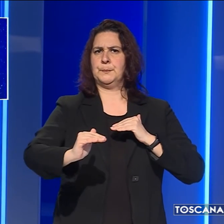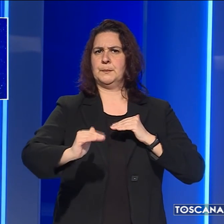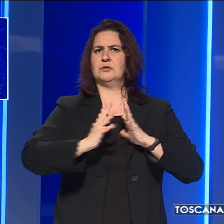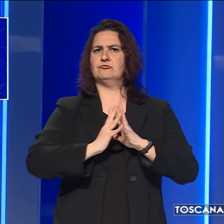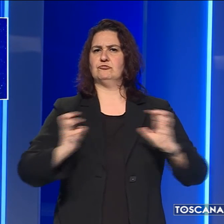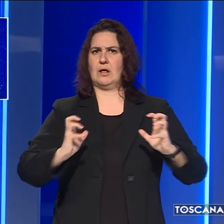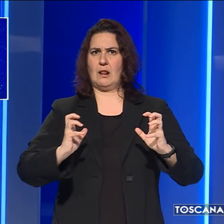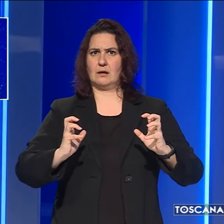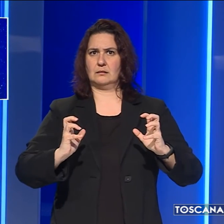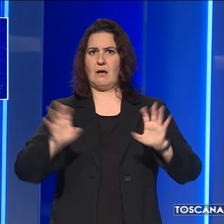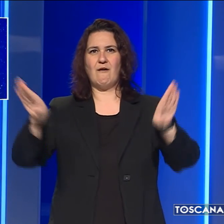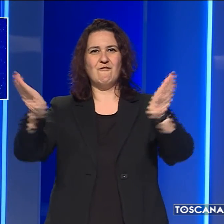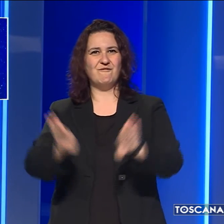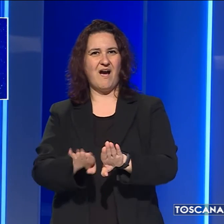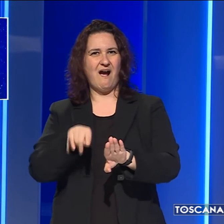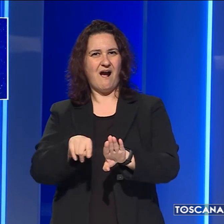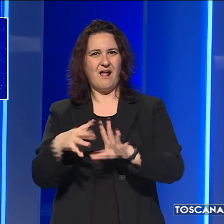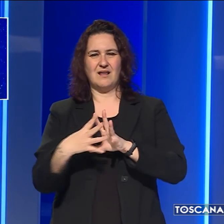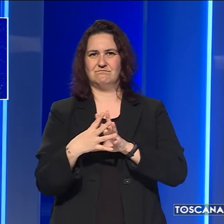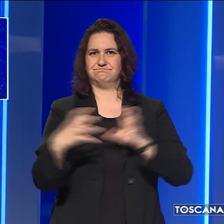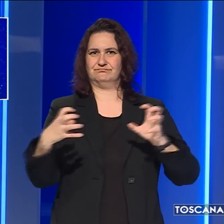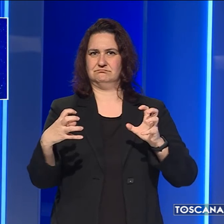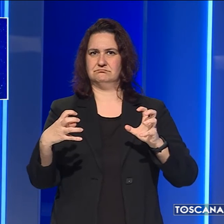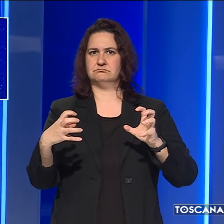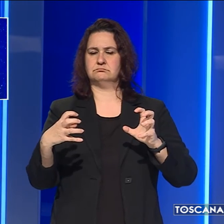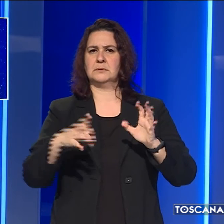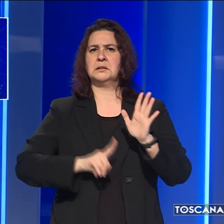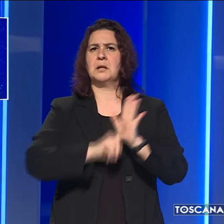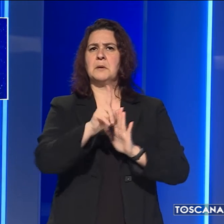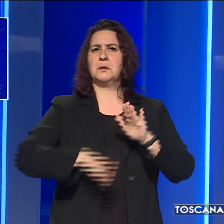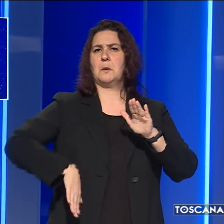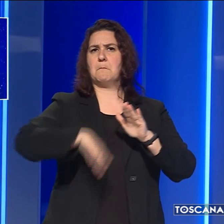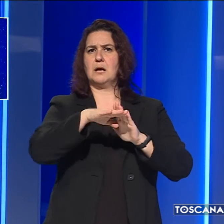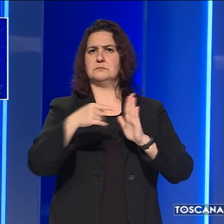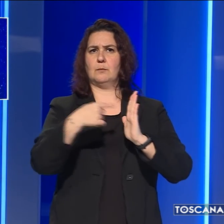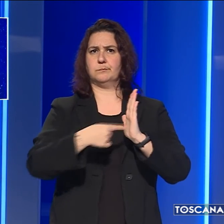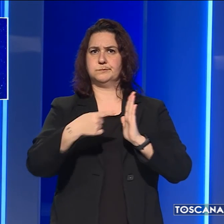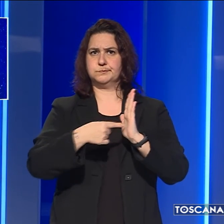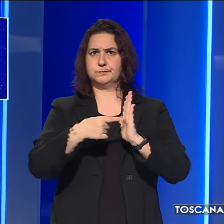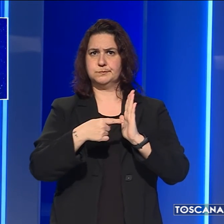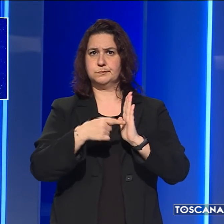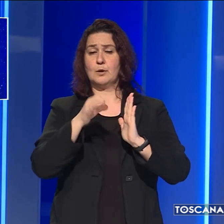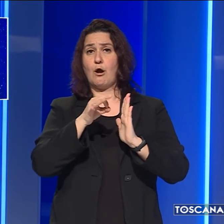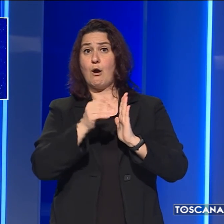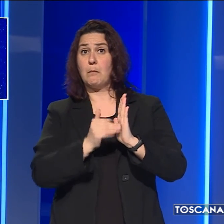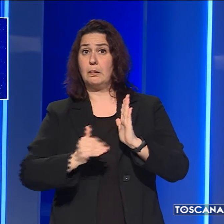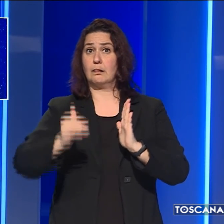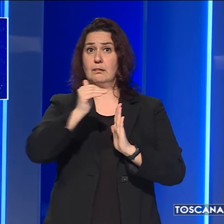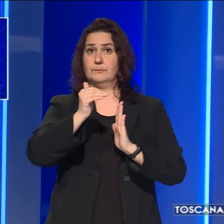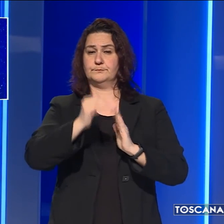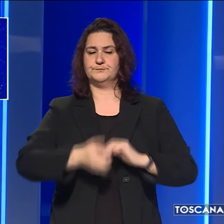pianure e nei fondovalle dell'interno. massime stazionarie o in lieve aumento.